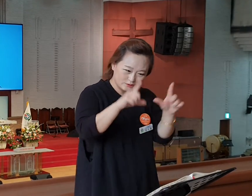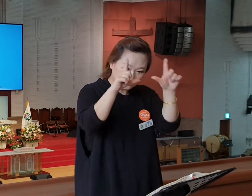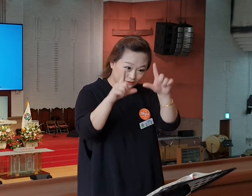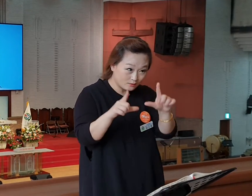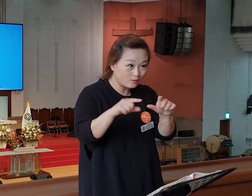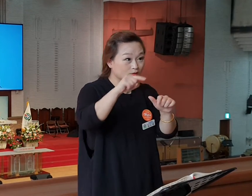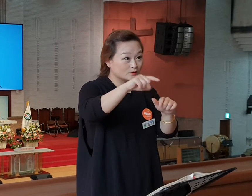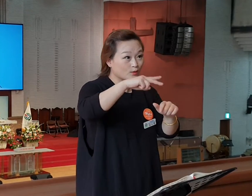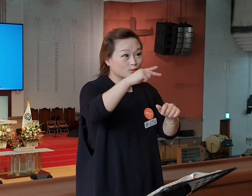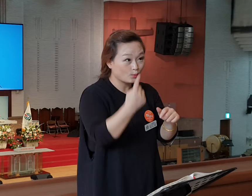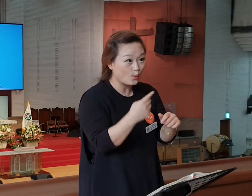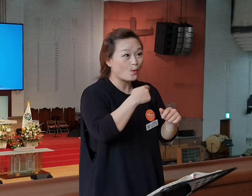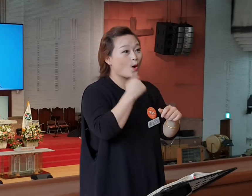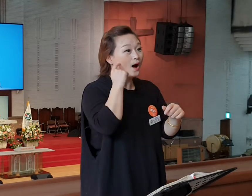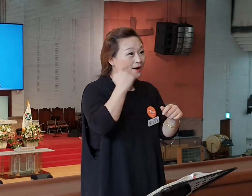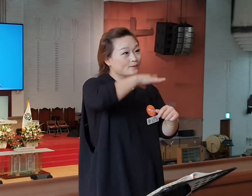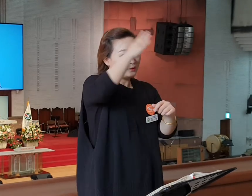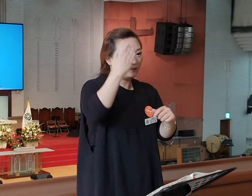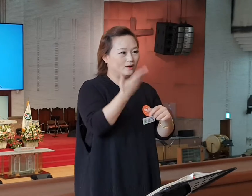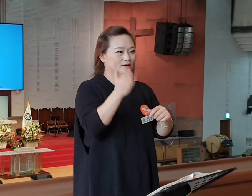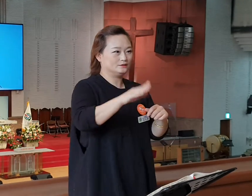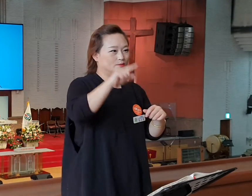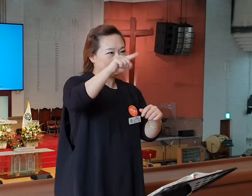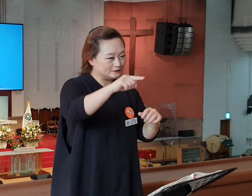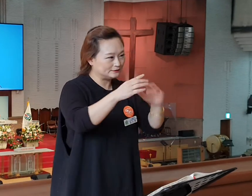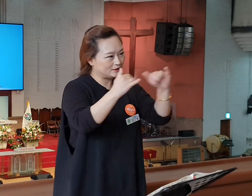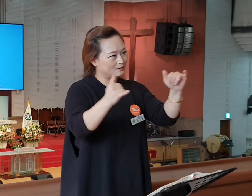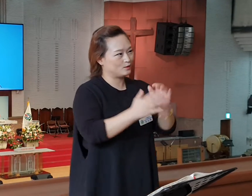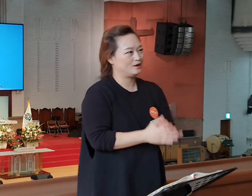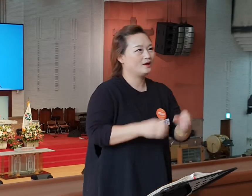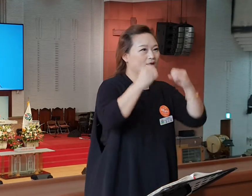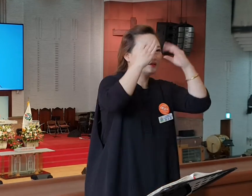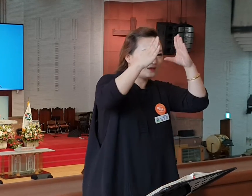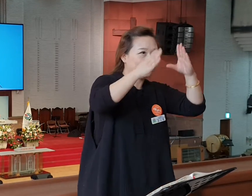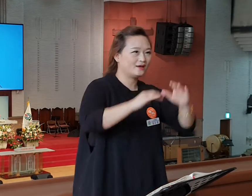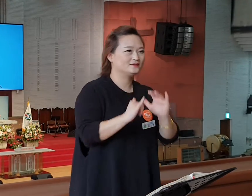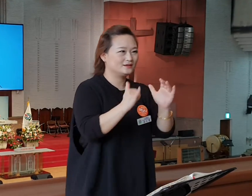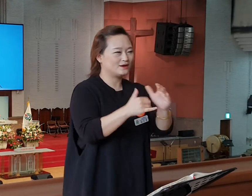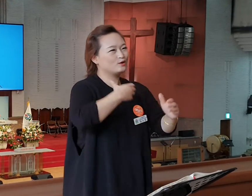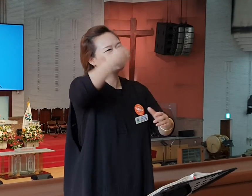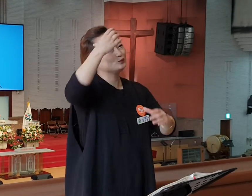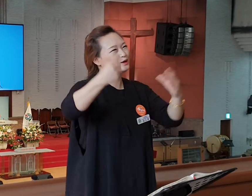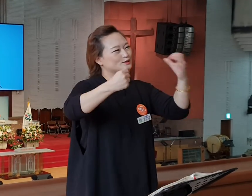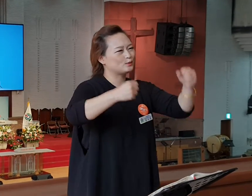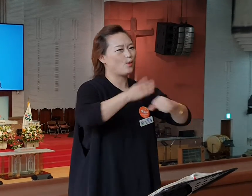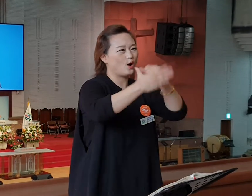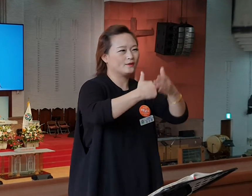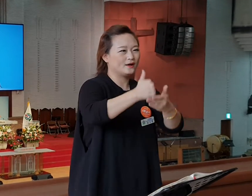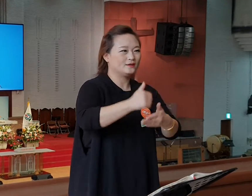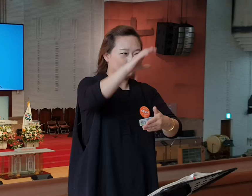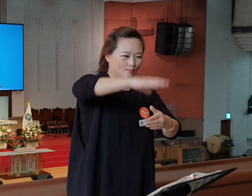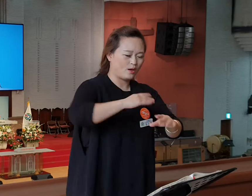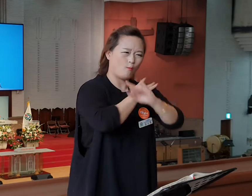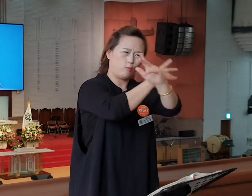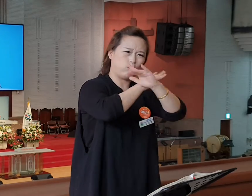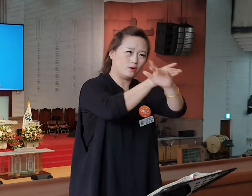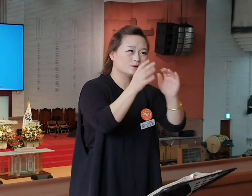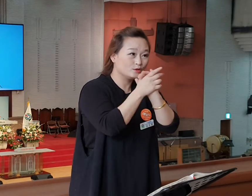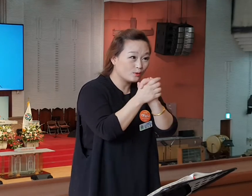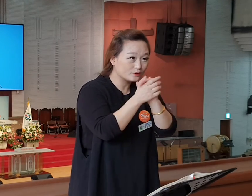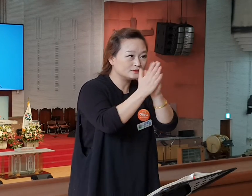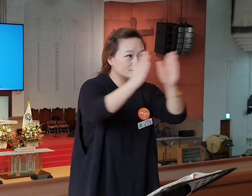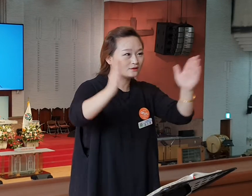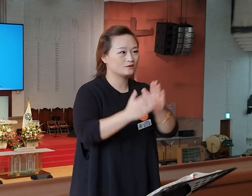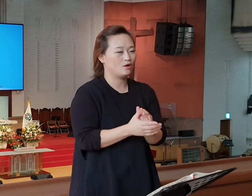아름다운데 그렇게 살아가는 사람들이 새 시대, 새 세상을 꿈꾸며 하나님 앞에 방언으로 기도합니다. 기도는